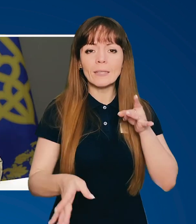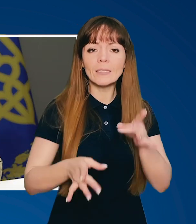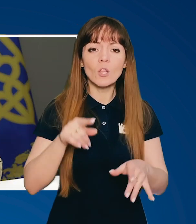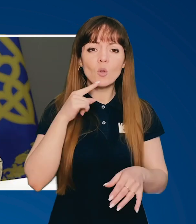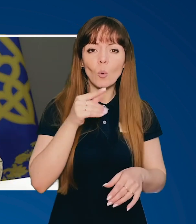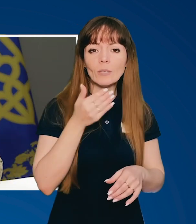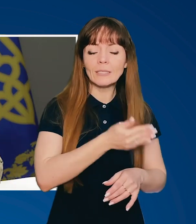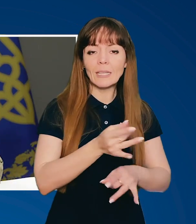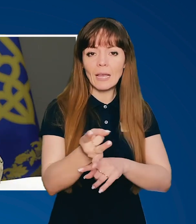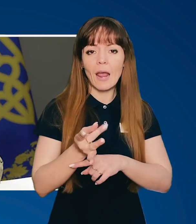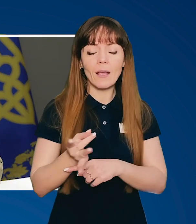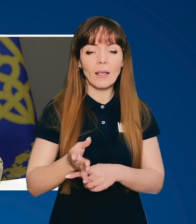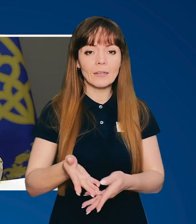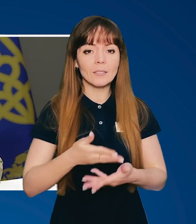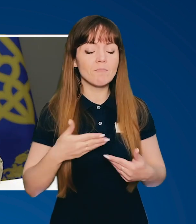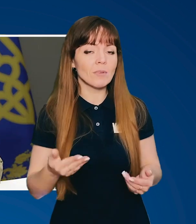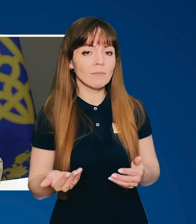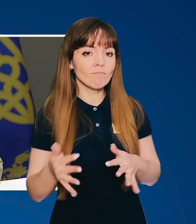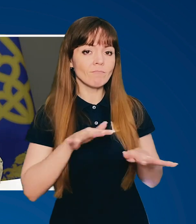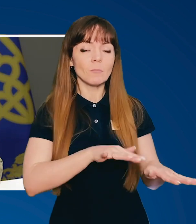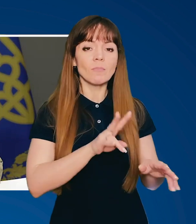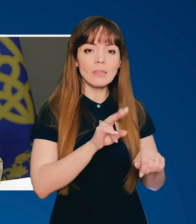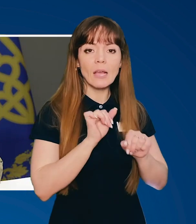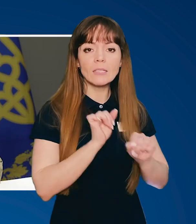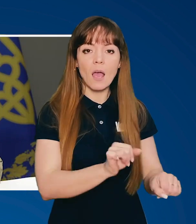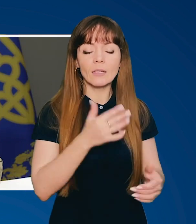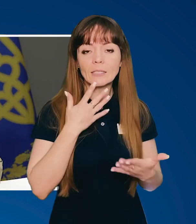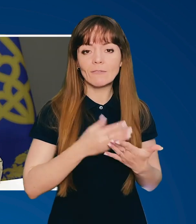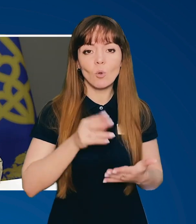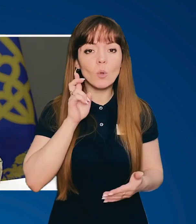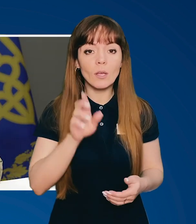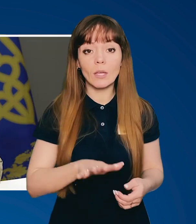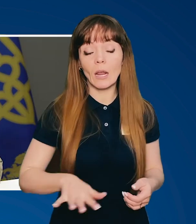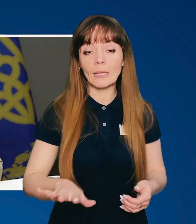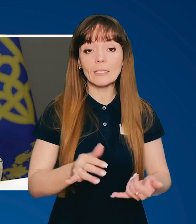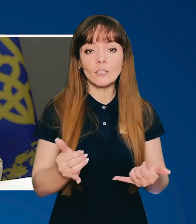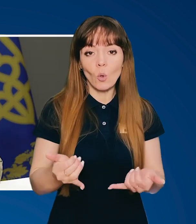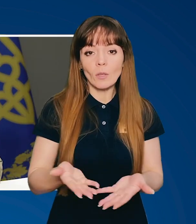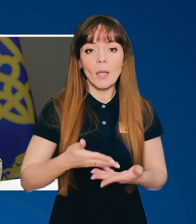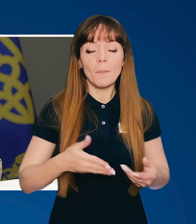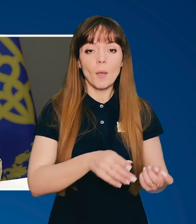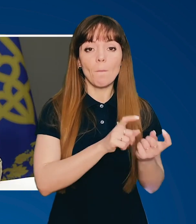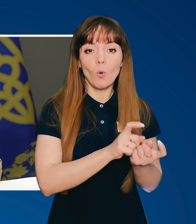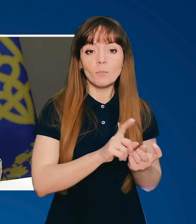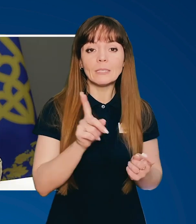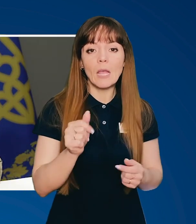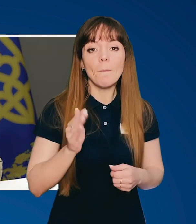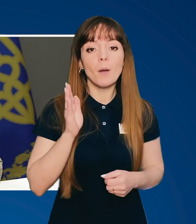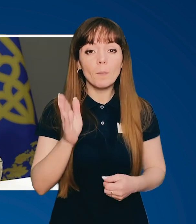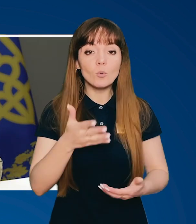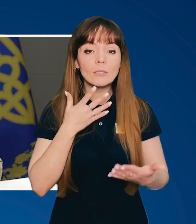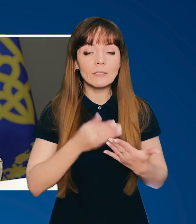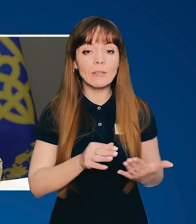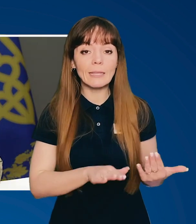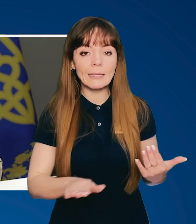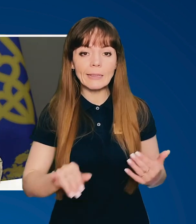російські ракети, ми стали на захист своєї країни. Сьогодні ми боремось за майбутнє своїх дітей і